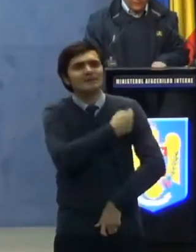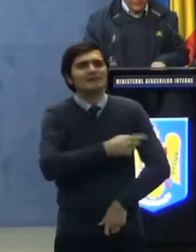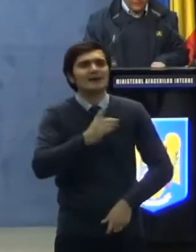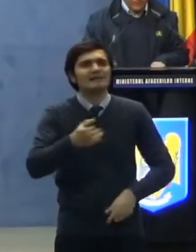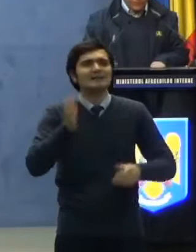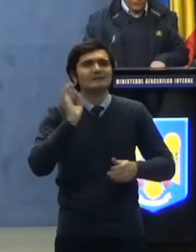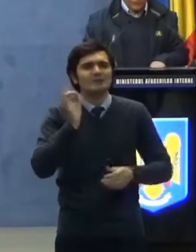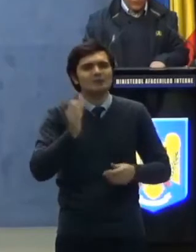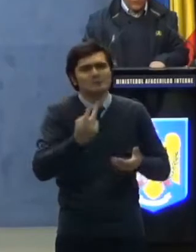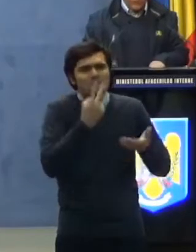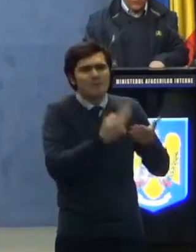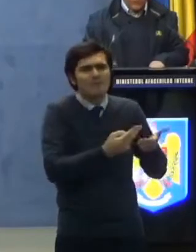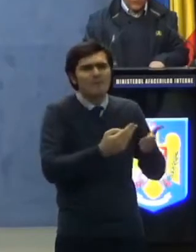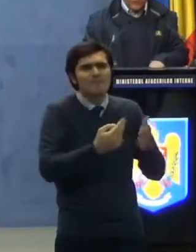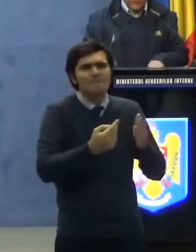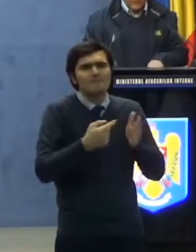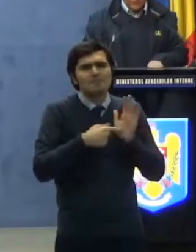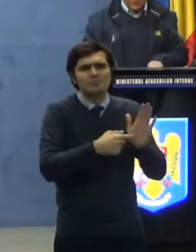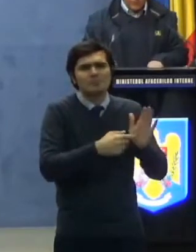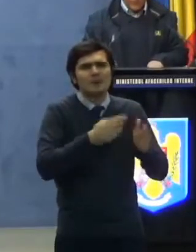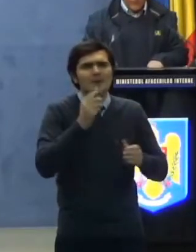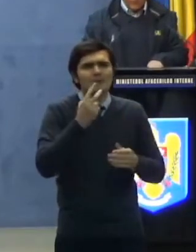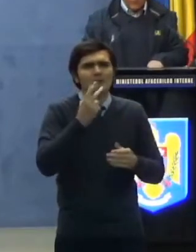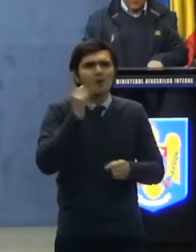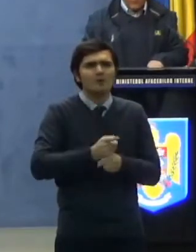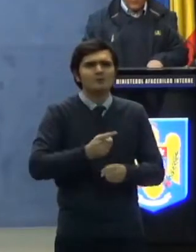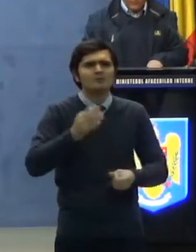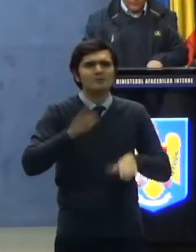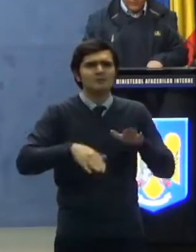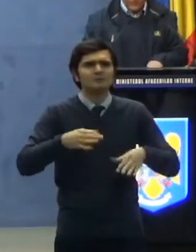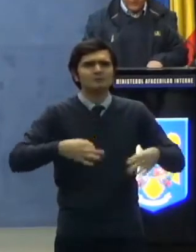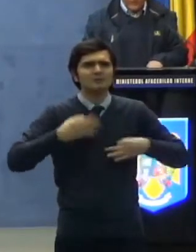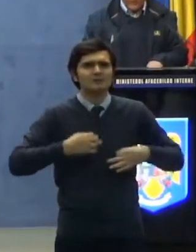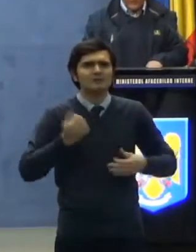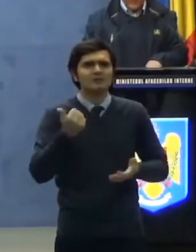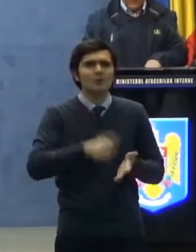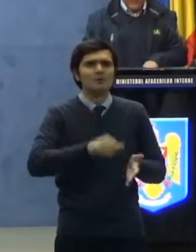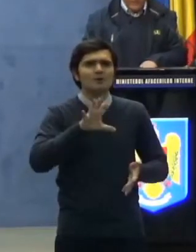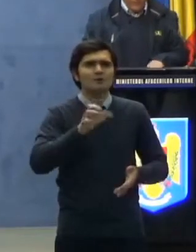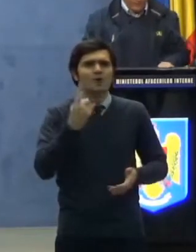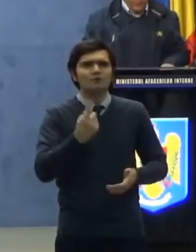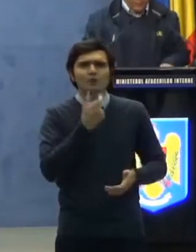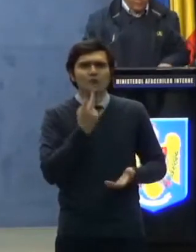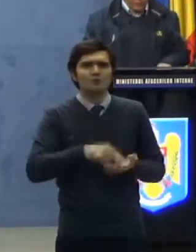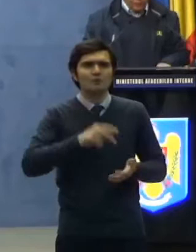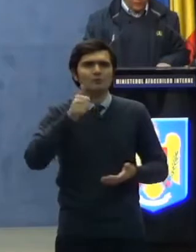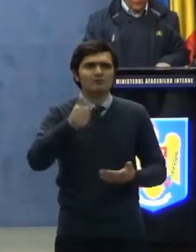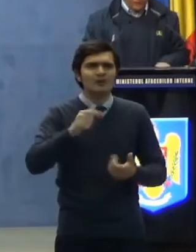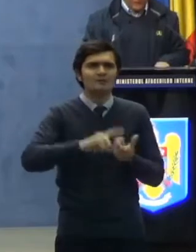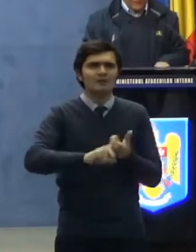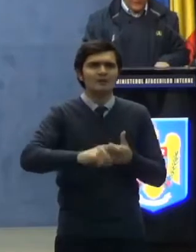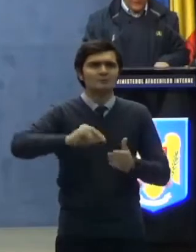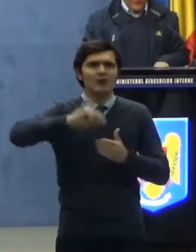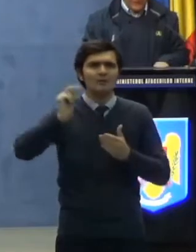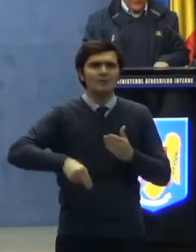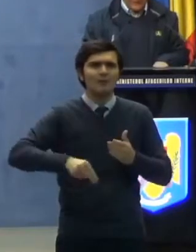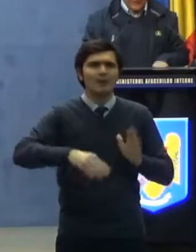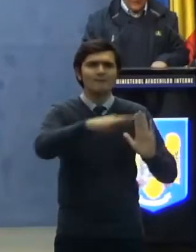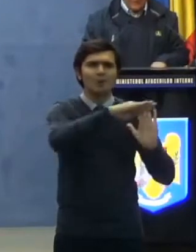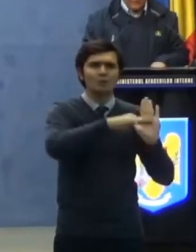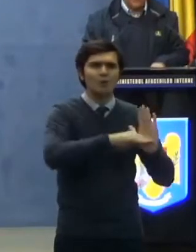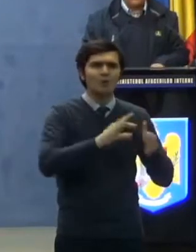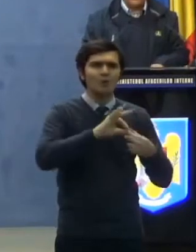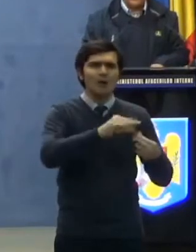conform prevederilor Ordinului Ministrului Sănătății numărul 1091-2006 privind aprobarea protocolelor de transfer